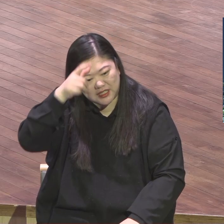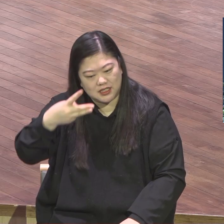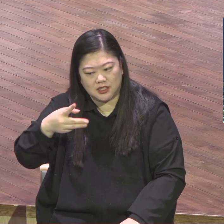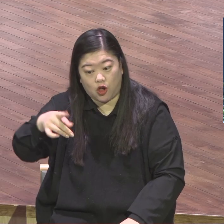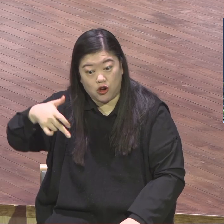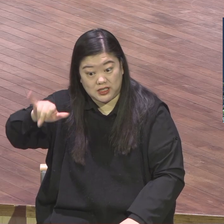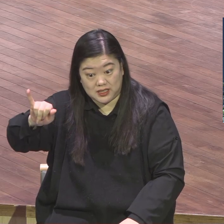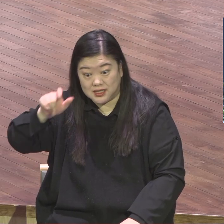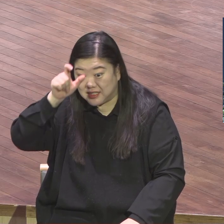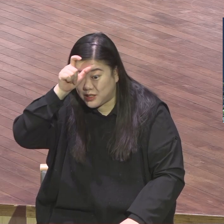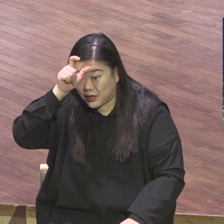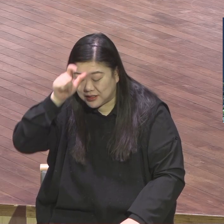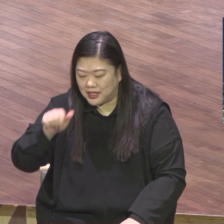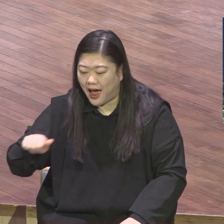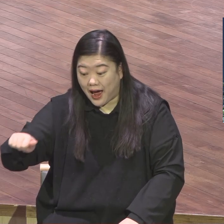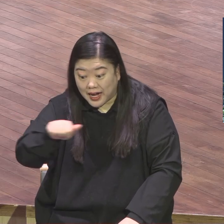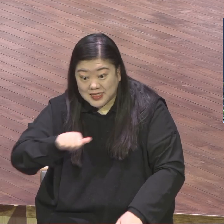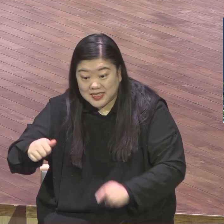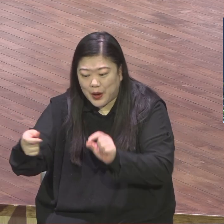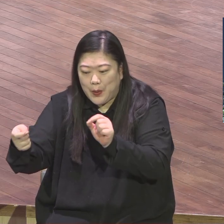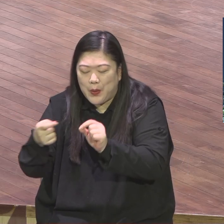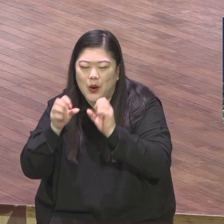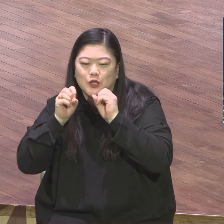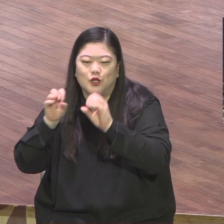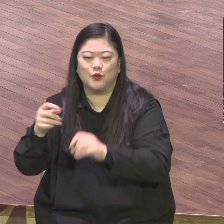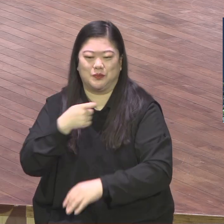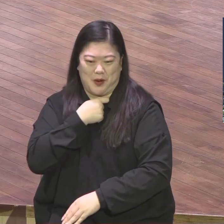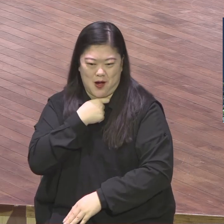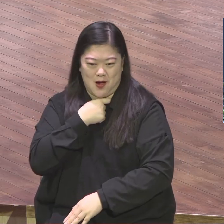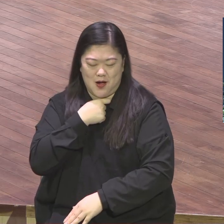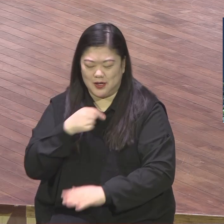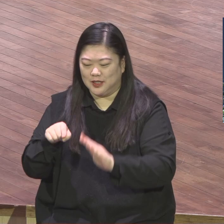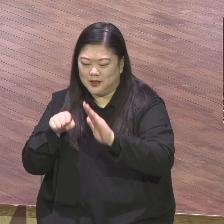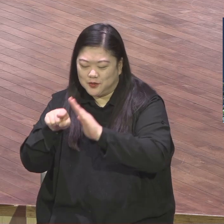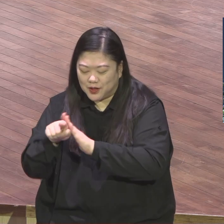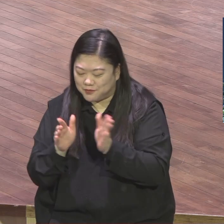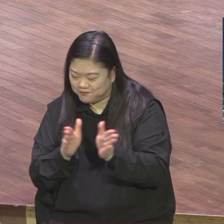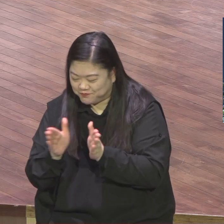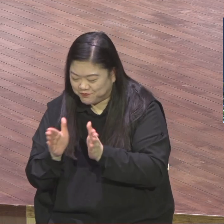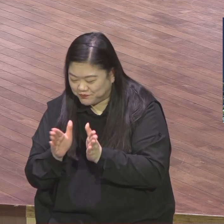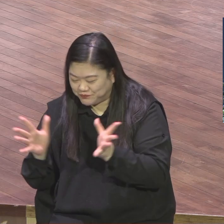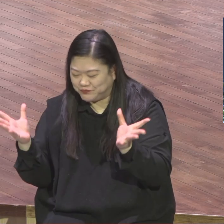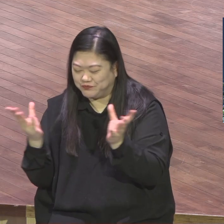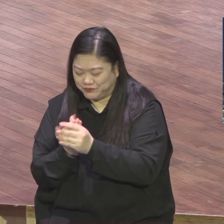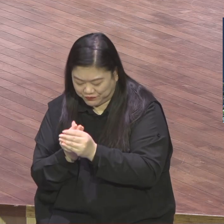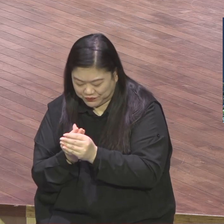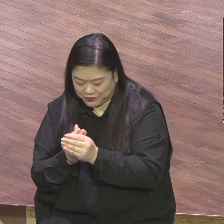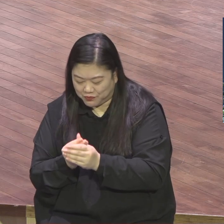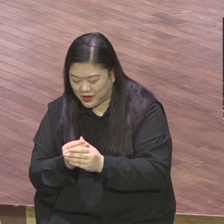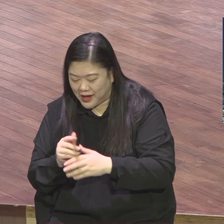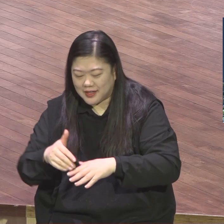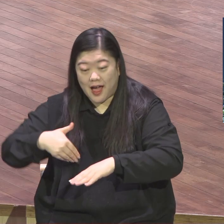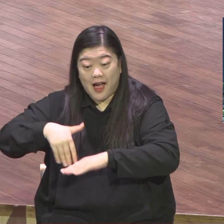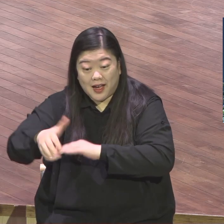거기서 성교할 계획을 가졌는데 그날 밤에 환상을 통해서 성령께서